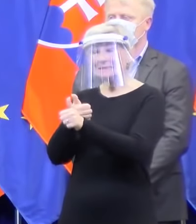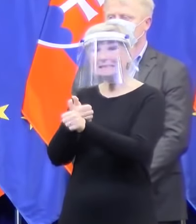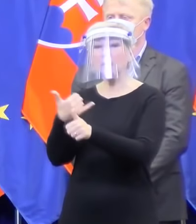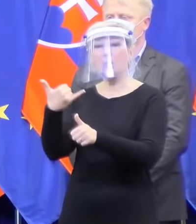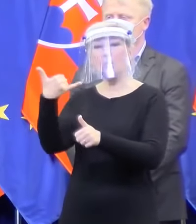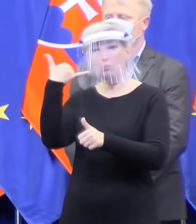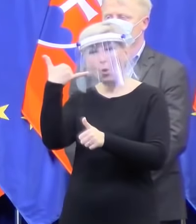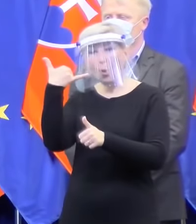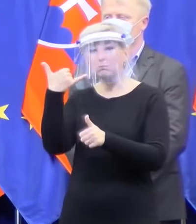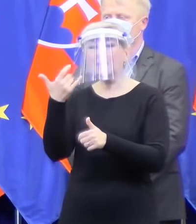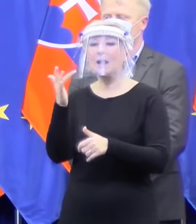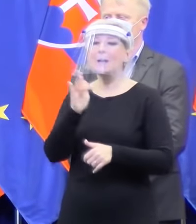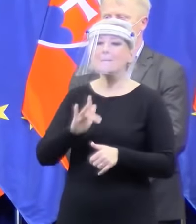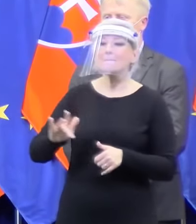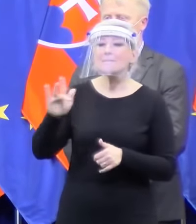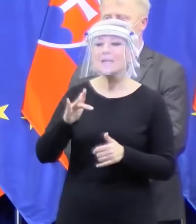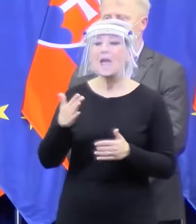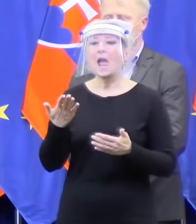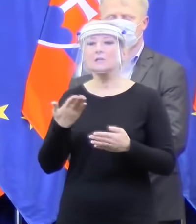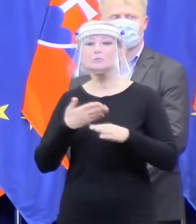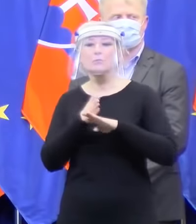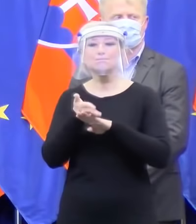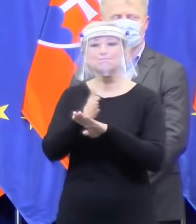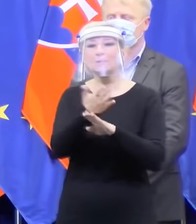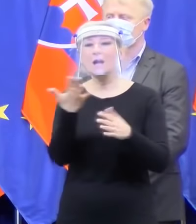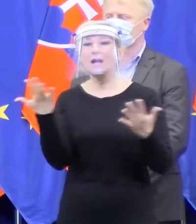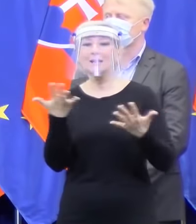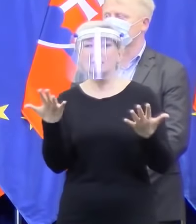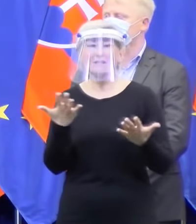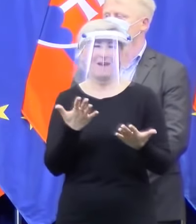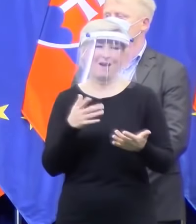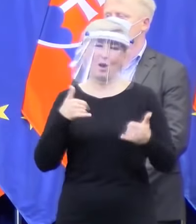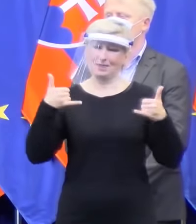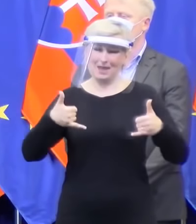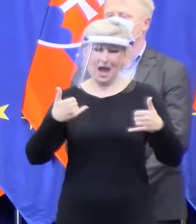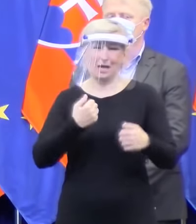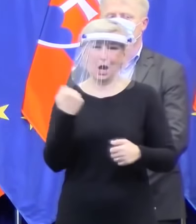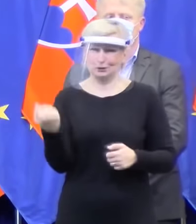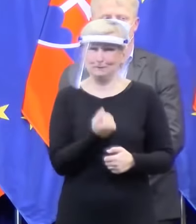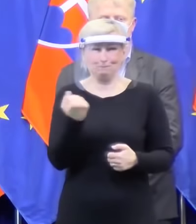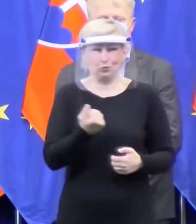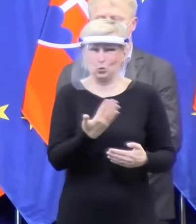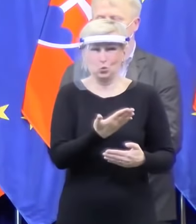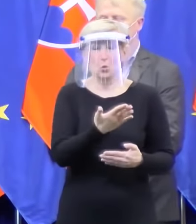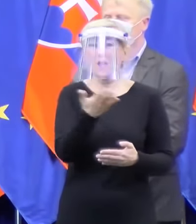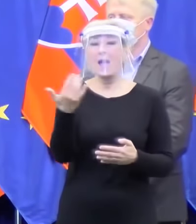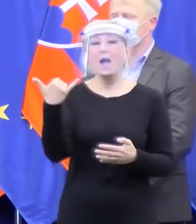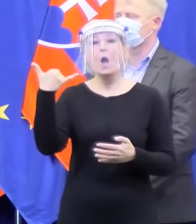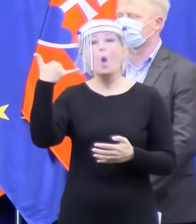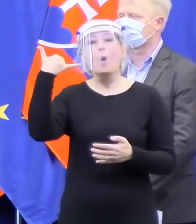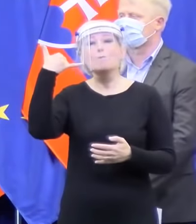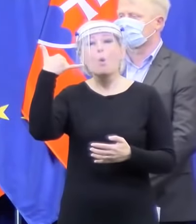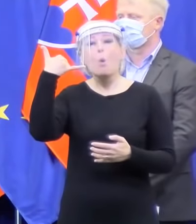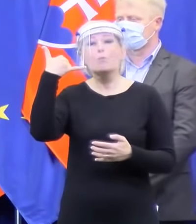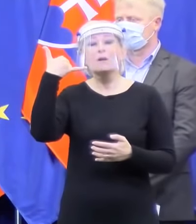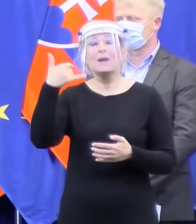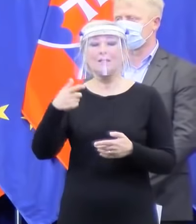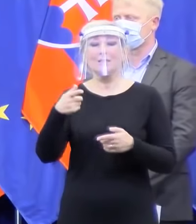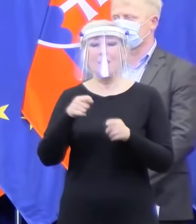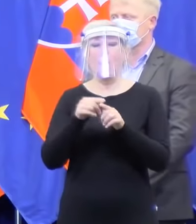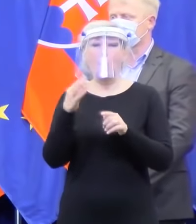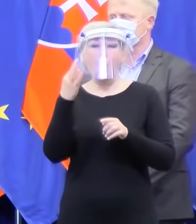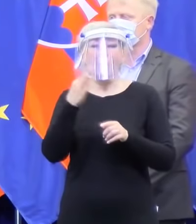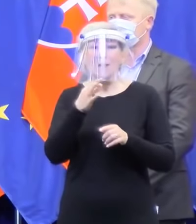Mobilní operátori o každom z nás majú informácie, kade sme sa v posledných týždnoch a mesiacoch pohybovali. Čiže monitorovaní sme.